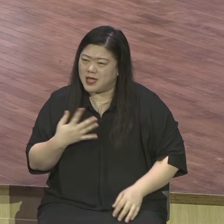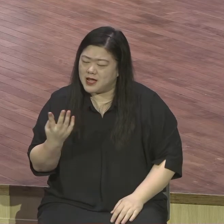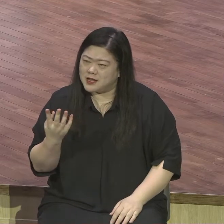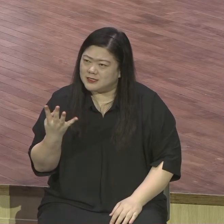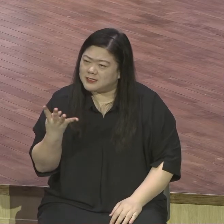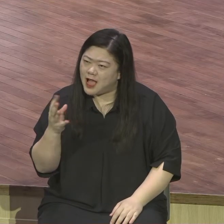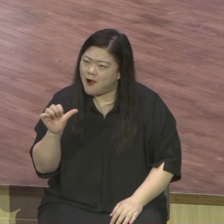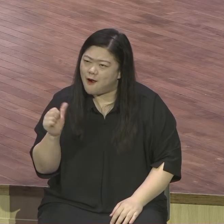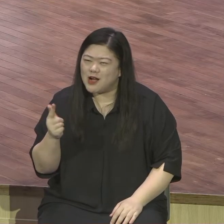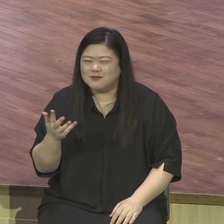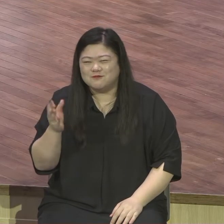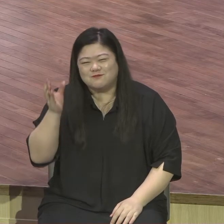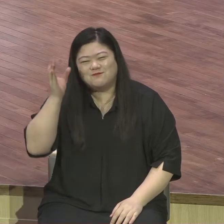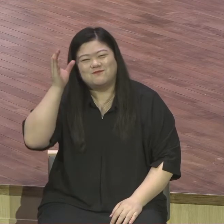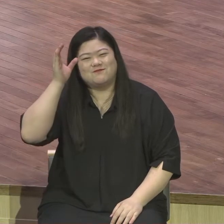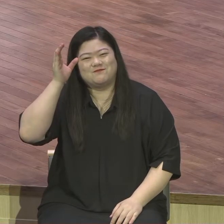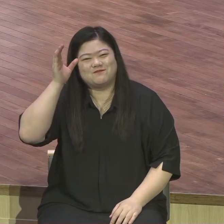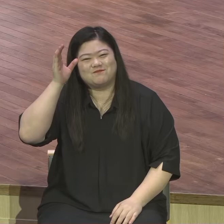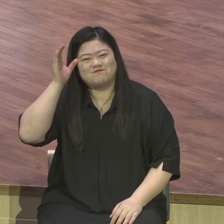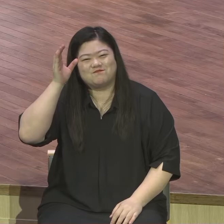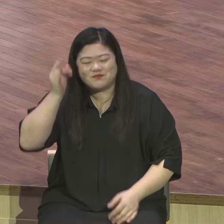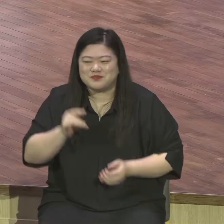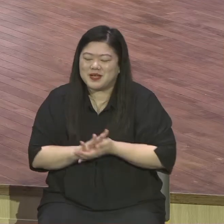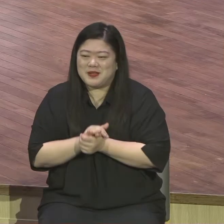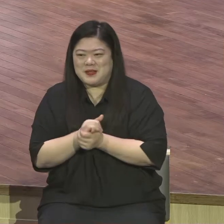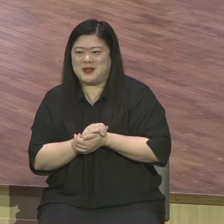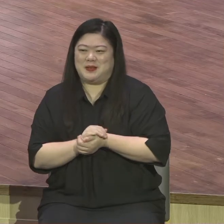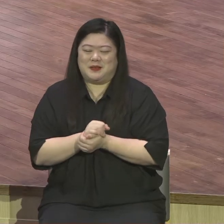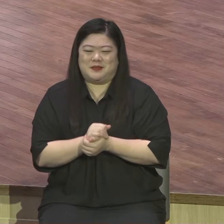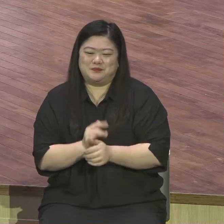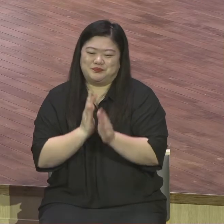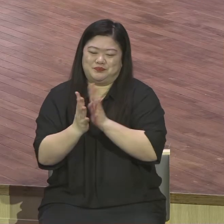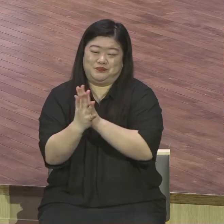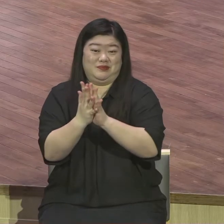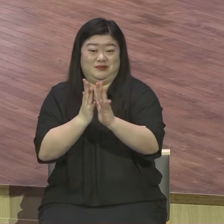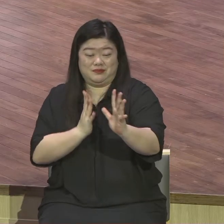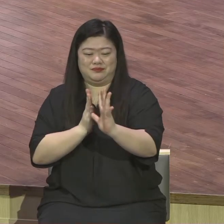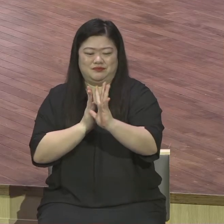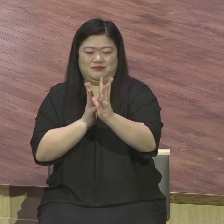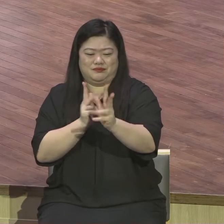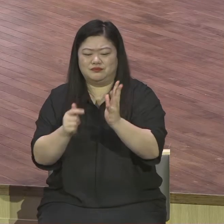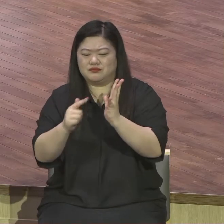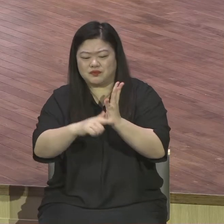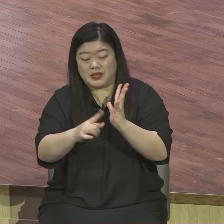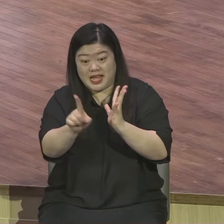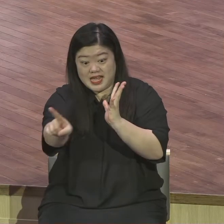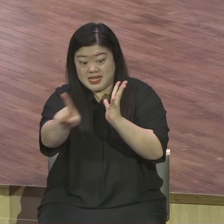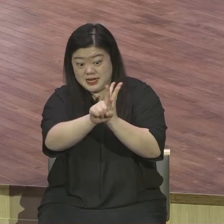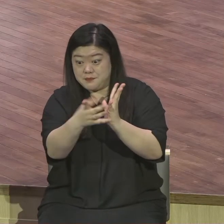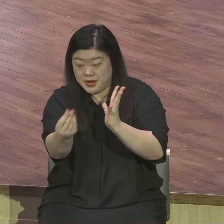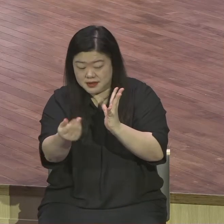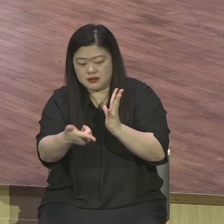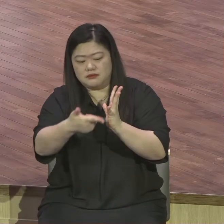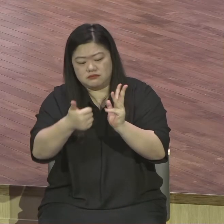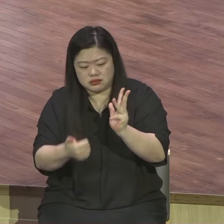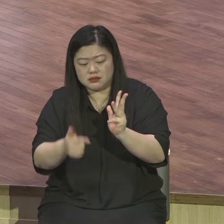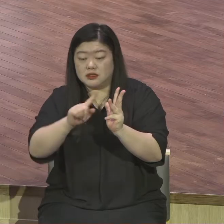잔뜩 기대를 했어요. 일반적으로 맞는 말이잖아요. 그게 공중한 거잖아요. 그런데